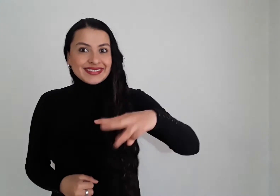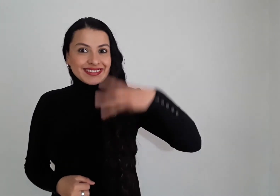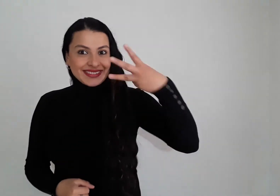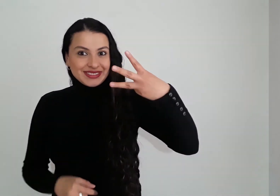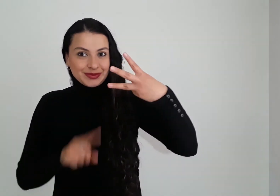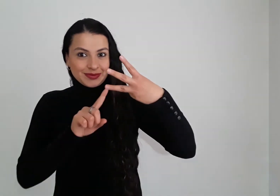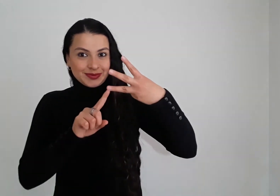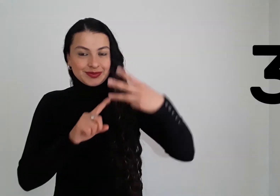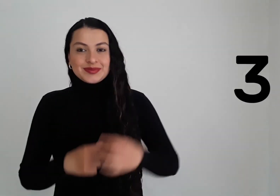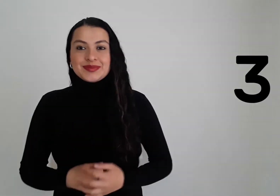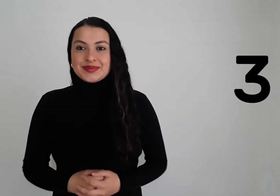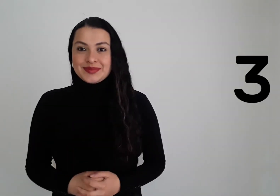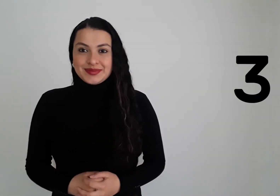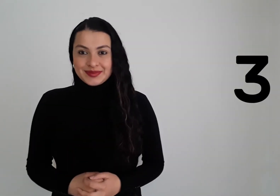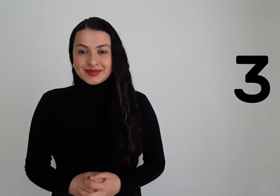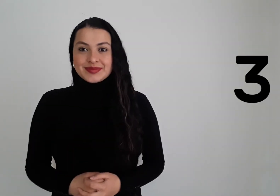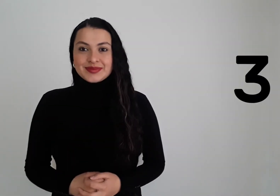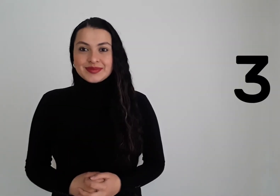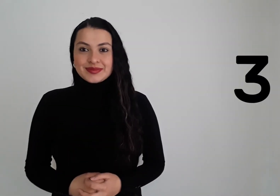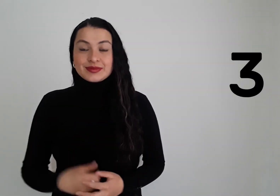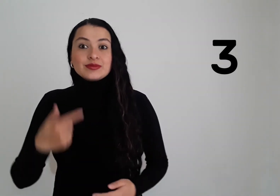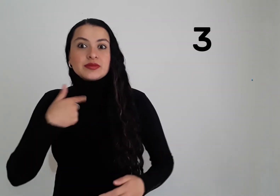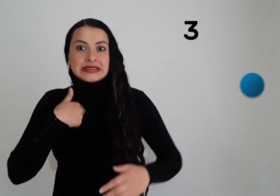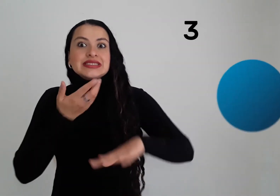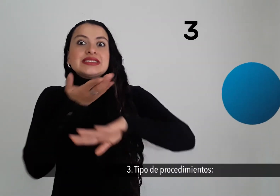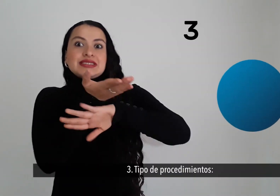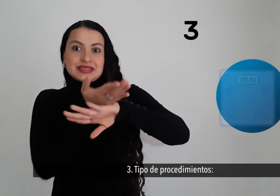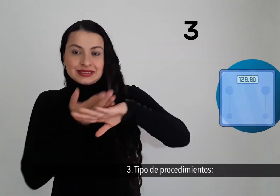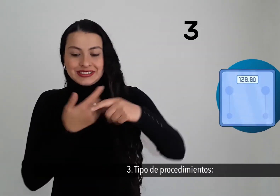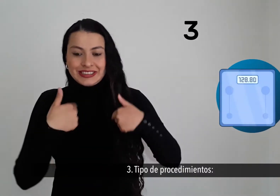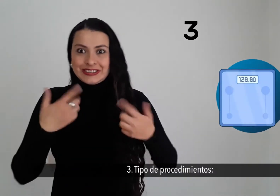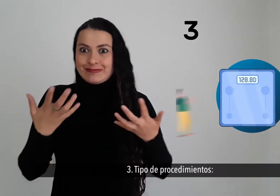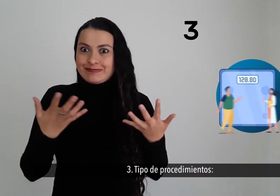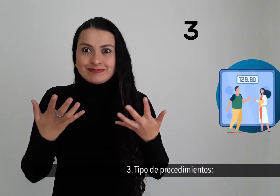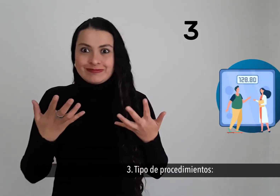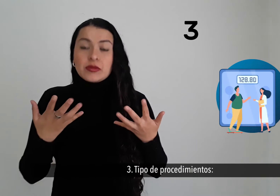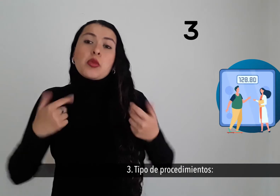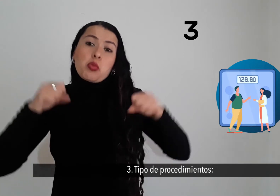Tercero Tipo de procedimientos